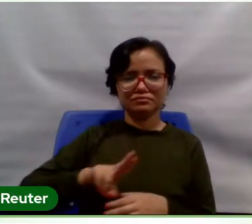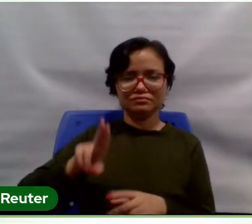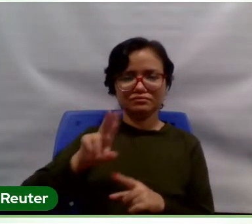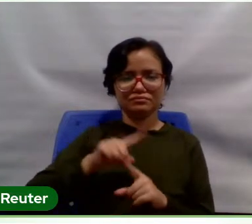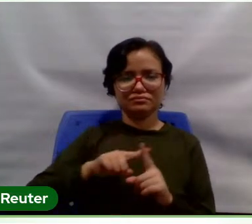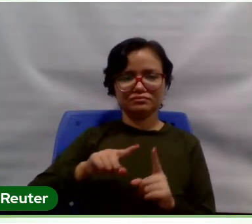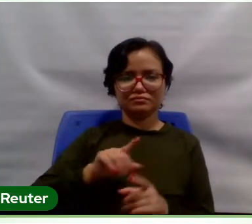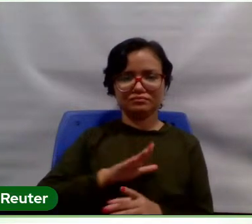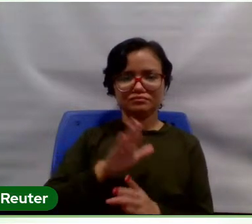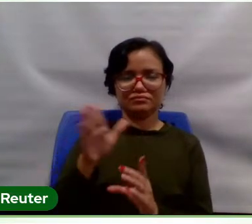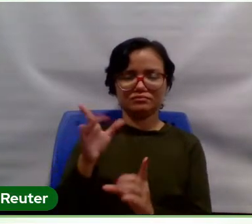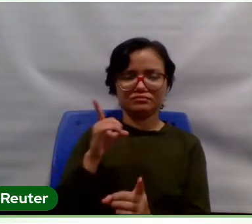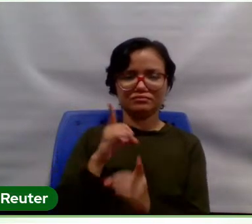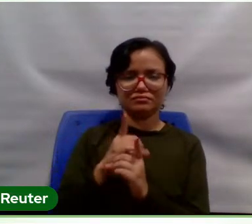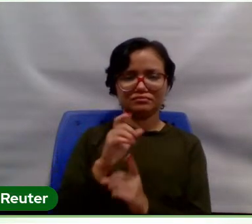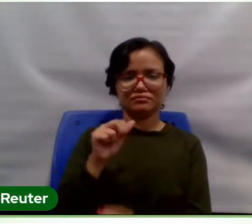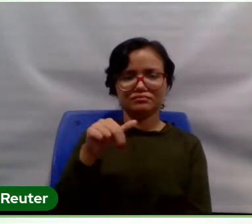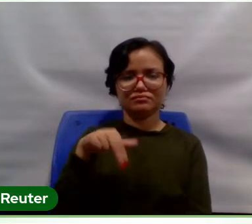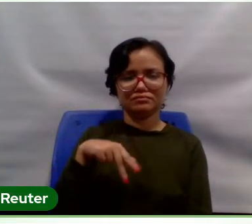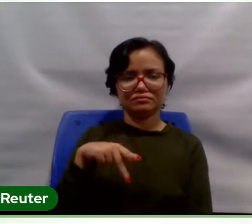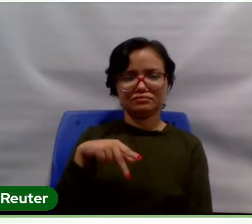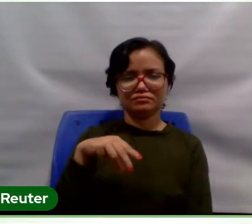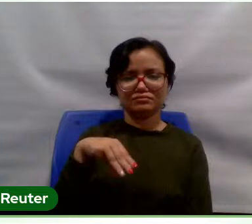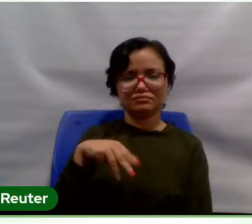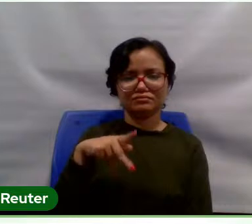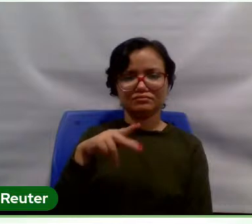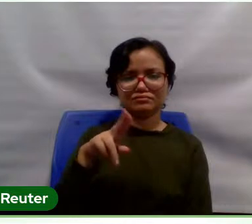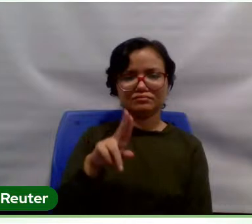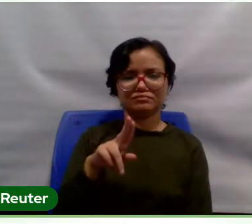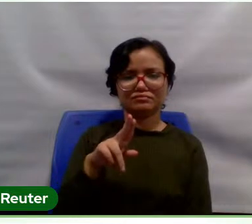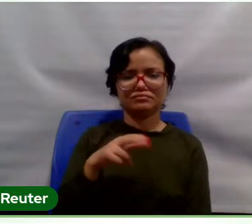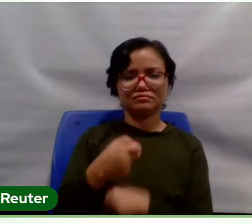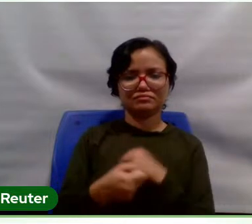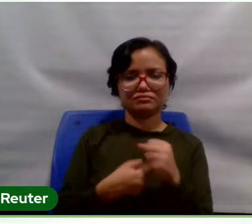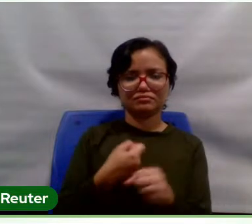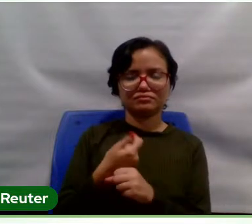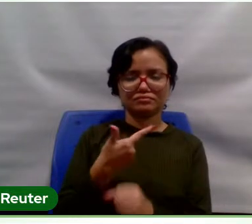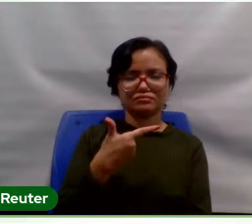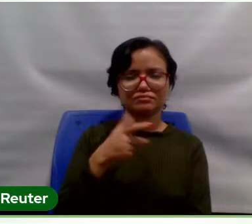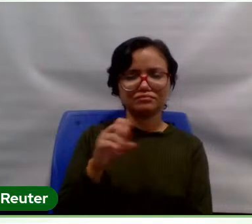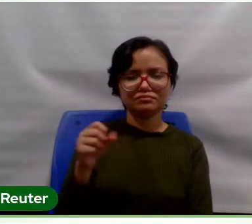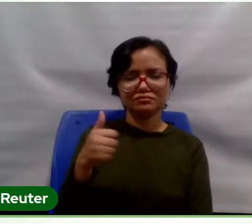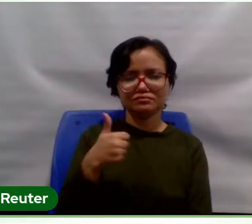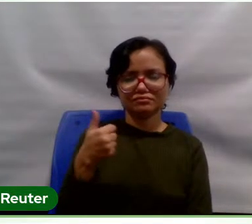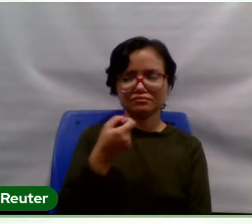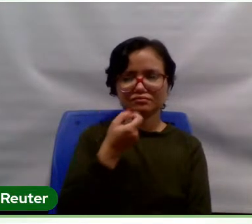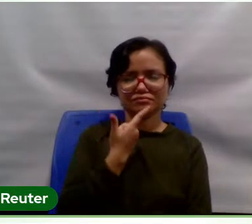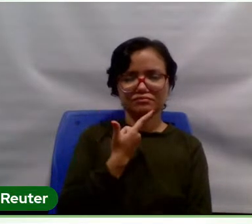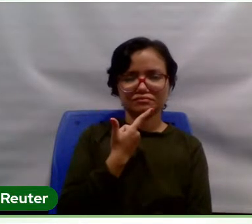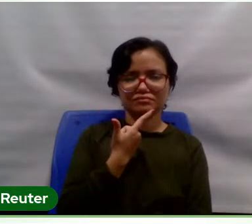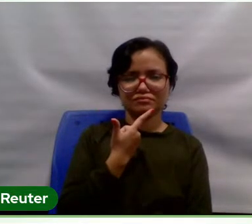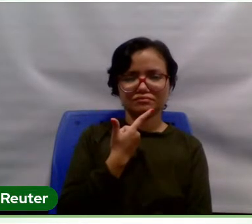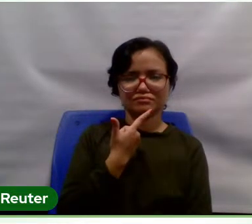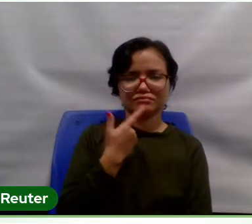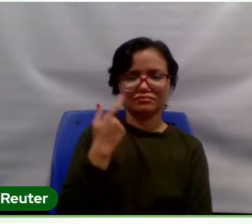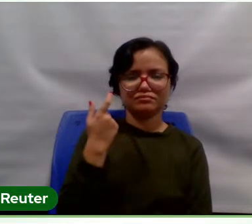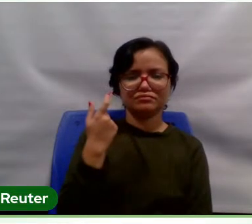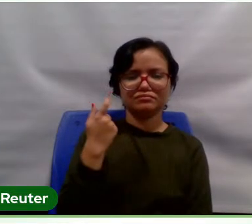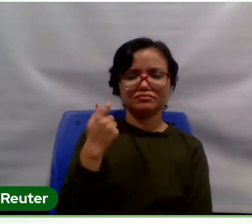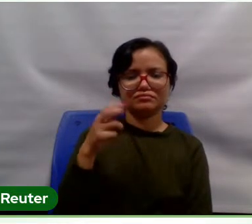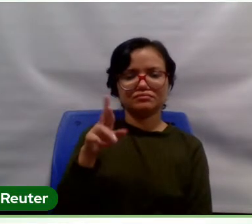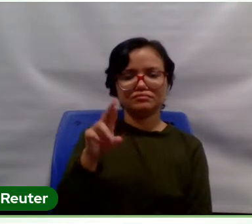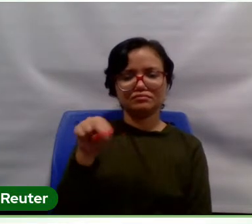Encontro da ANPU, foi o Encontro da ANPU de 2011, se eu não estou enganada, foi no Rio Grande do Norte, e a